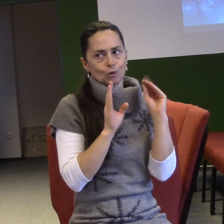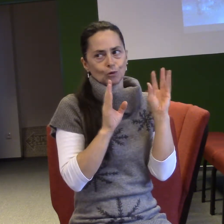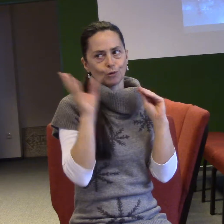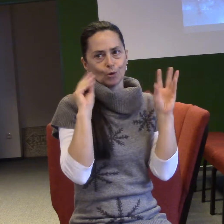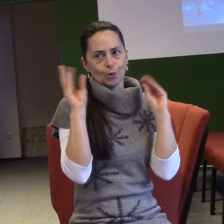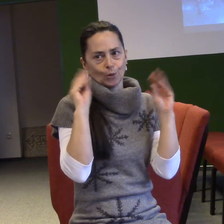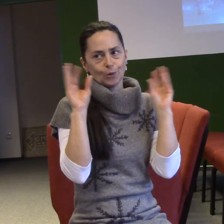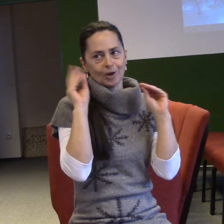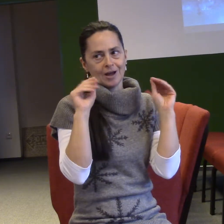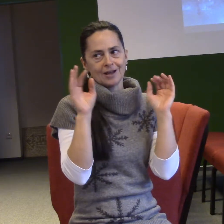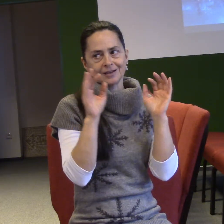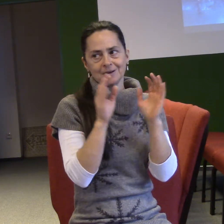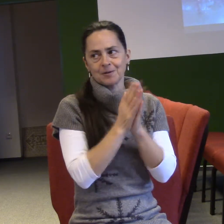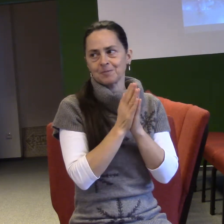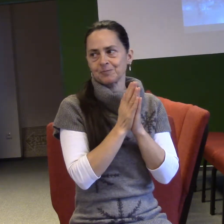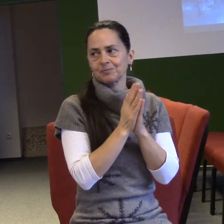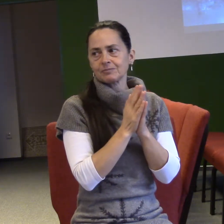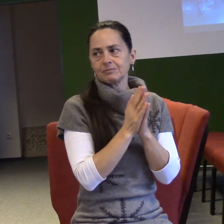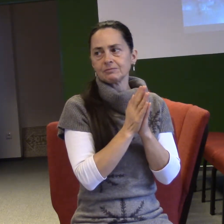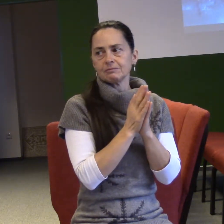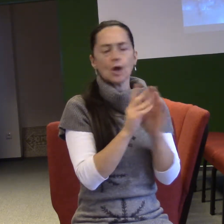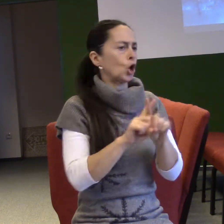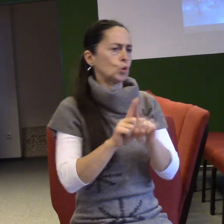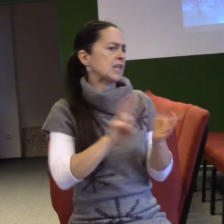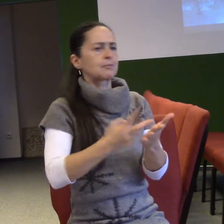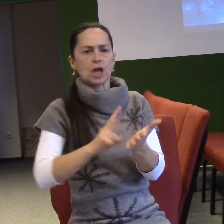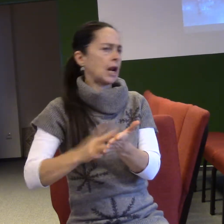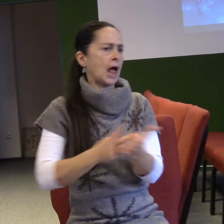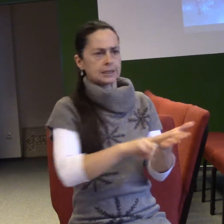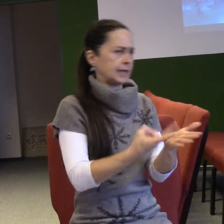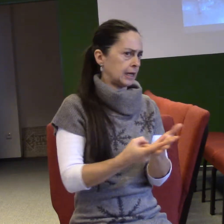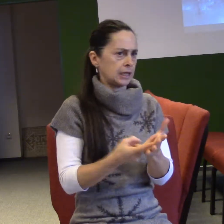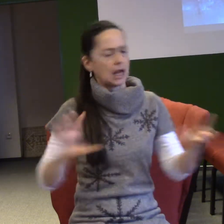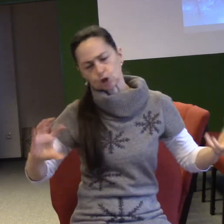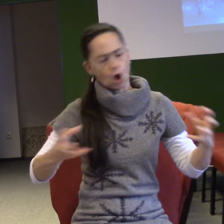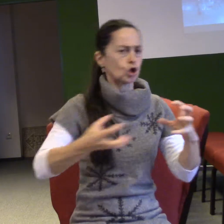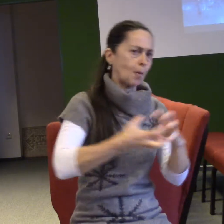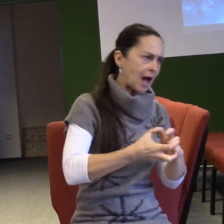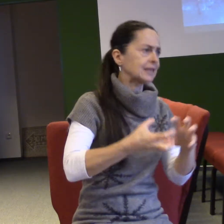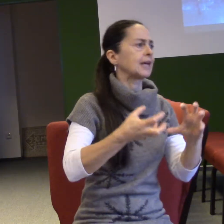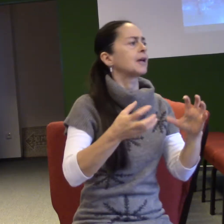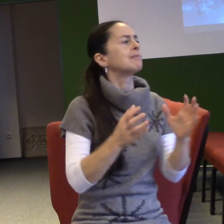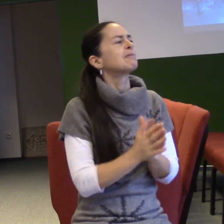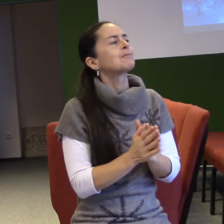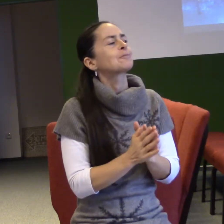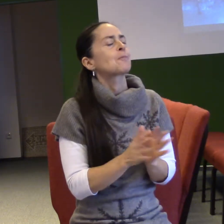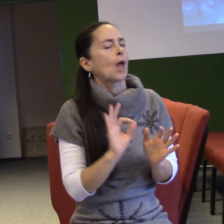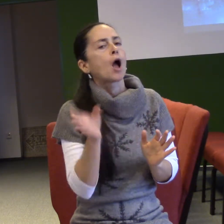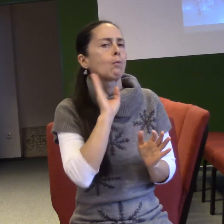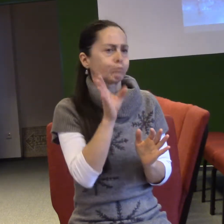příběhů, teda několik překladů Bible dohromady, aby to byl ten správný dynamický text, který vystihuje nový zákon